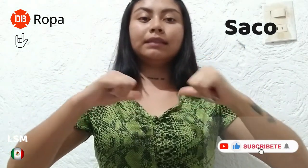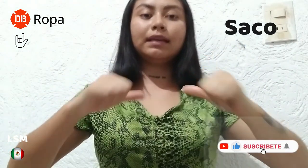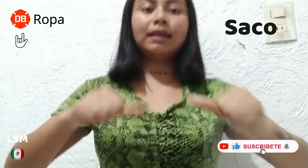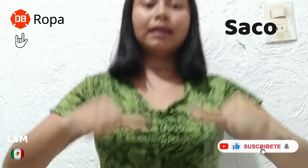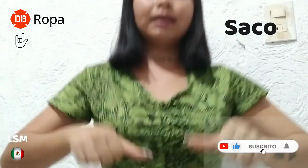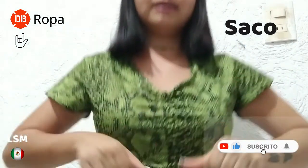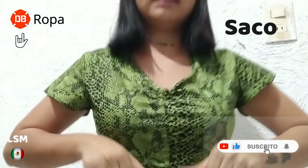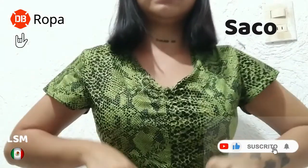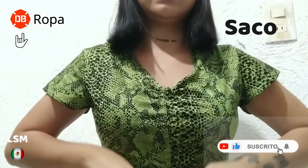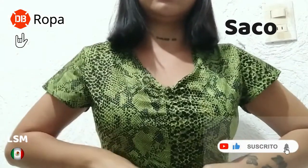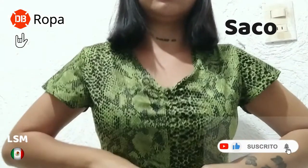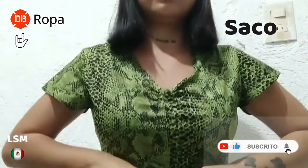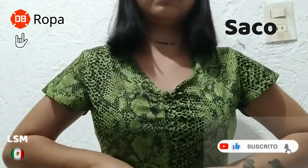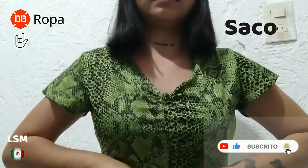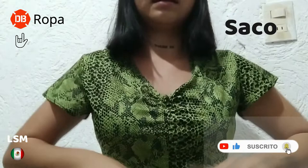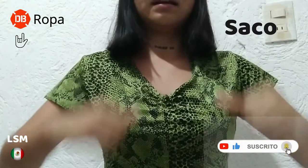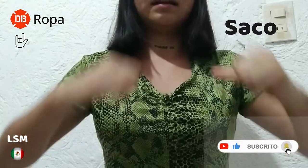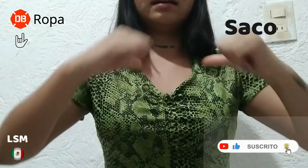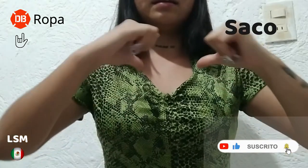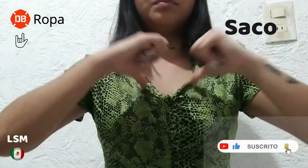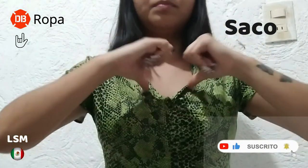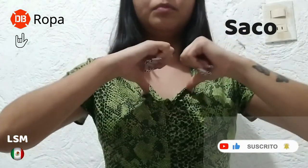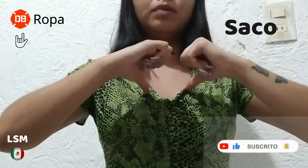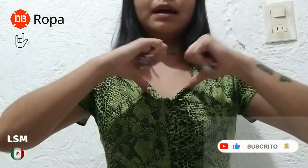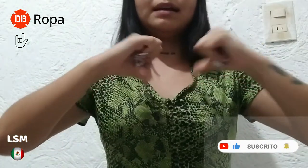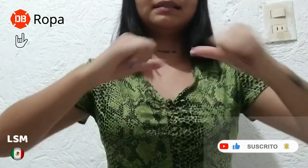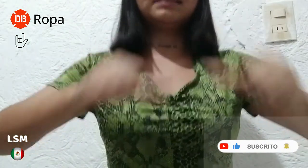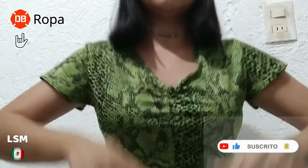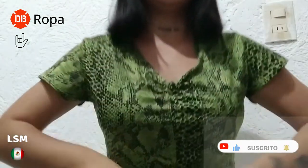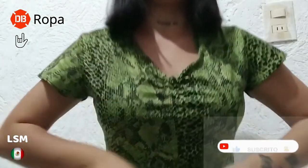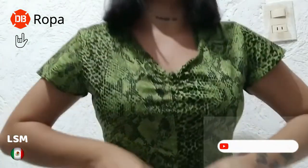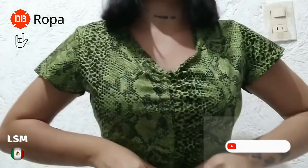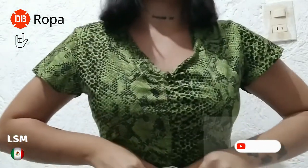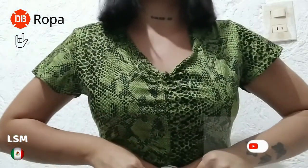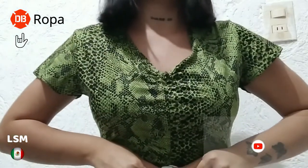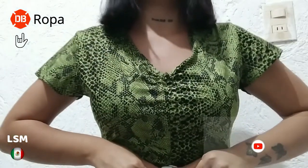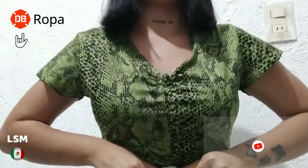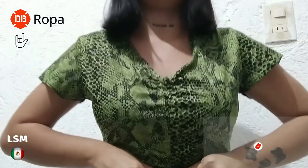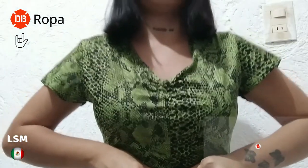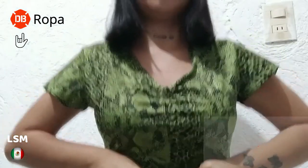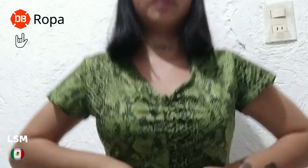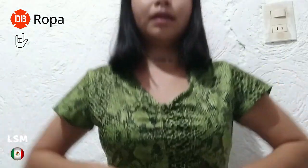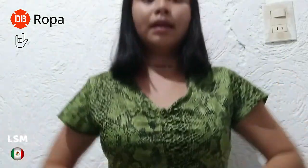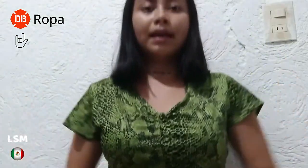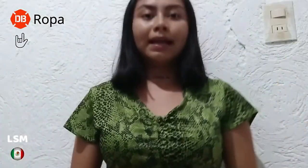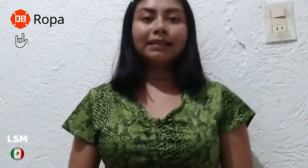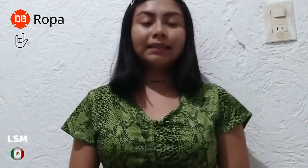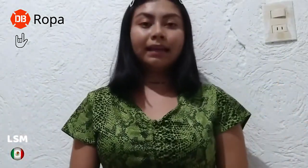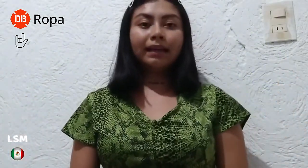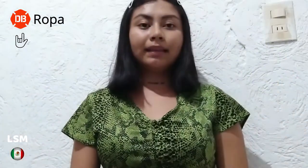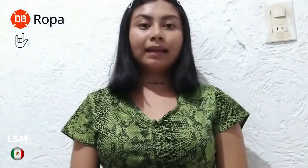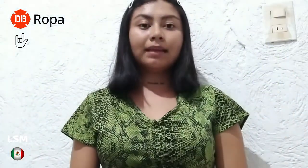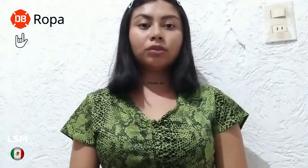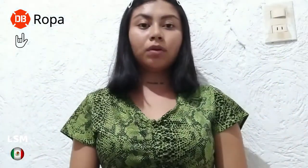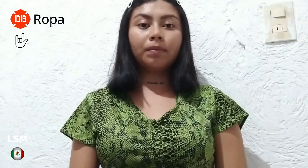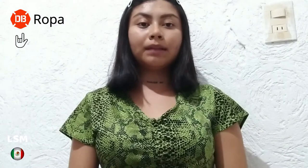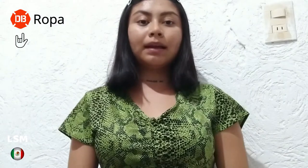y cerrar. Pulgares y cerrar. Saco. El siguiente es corbata e